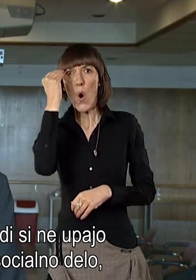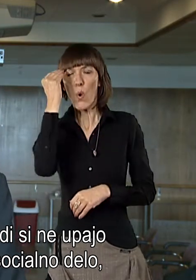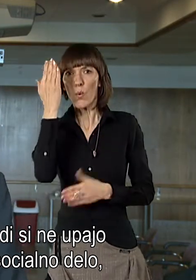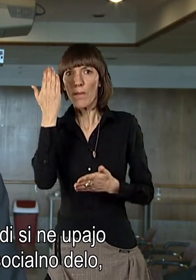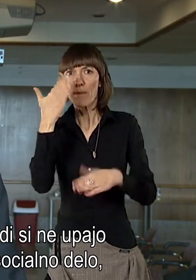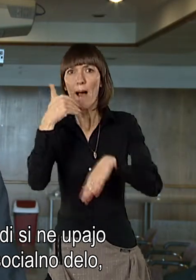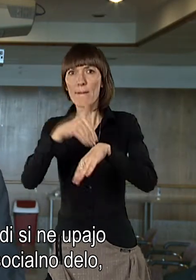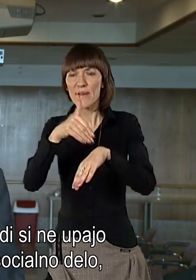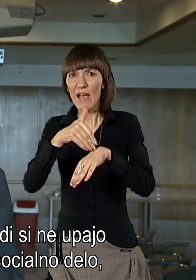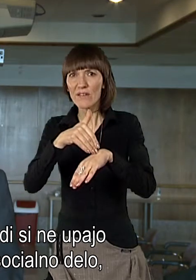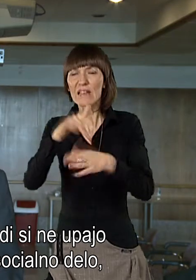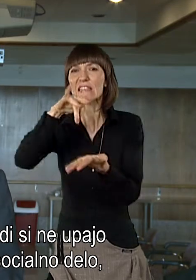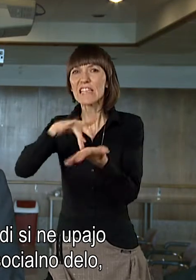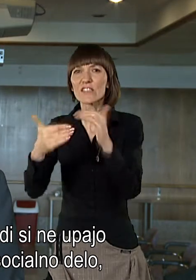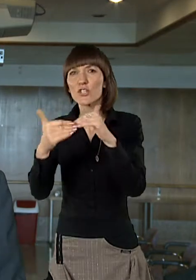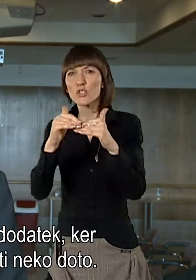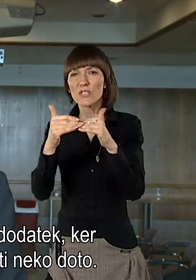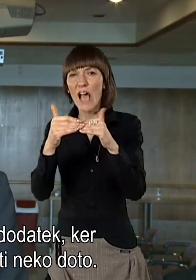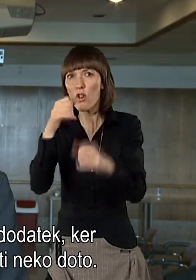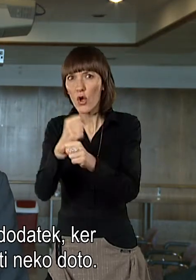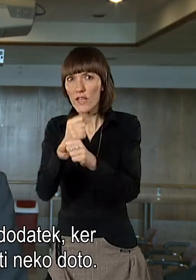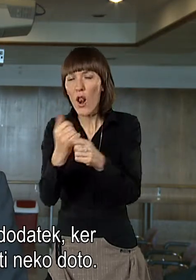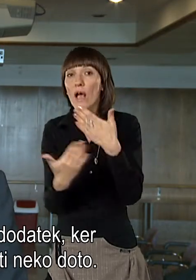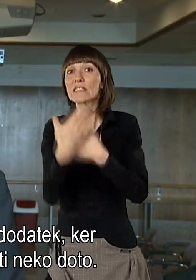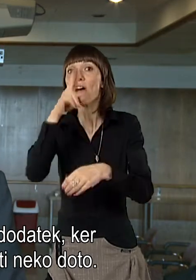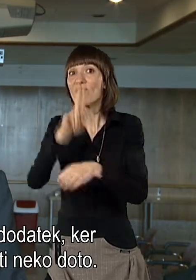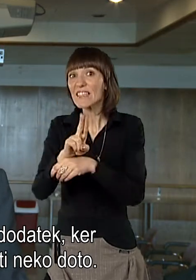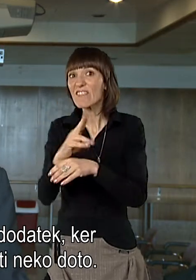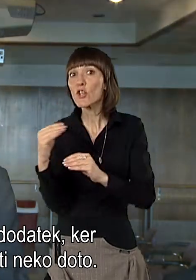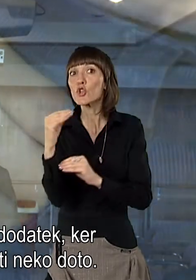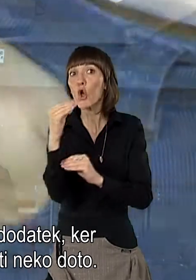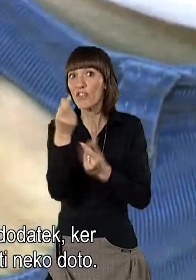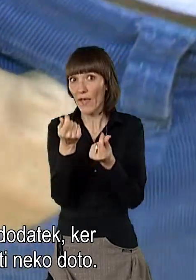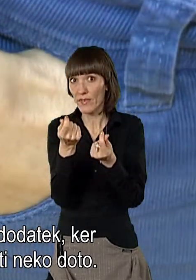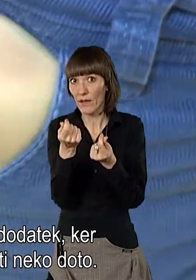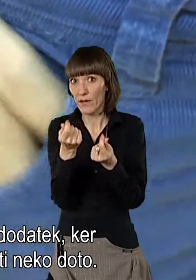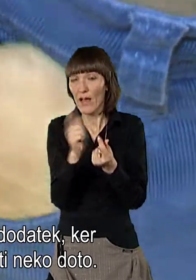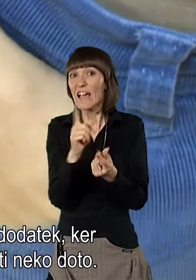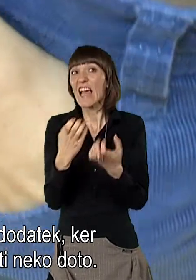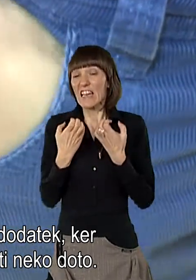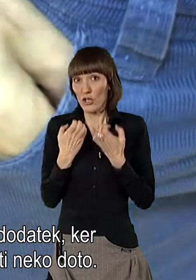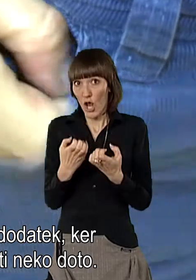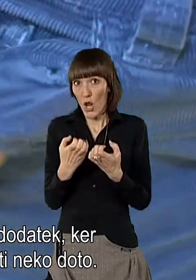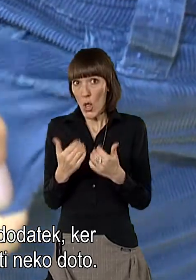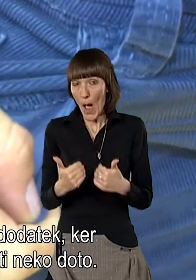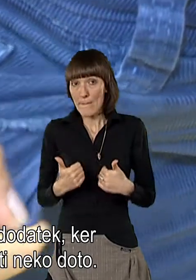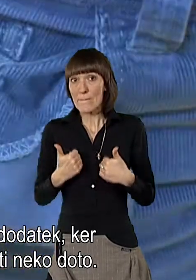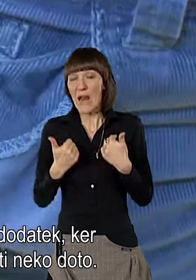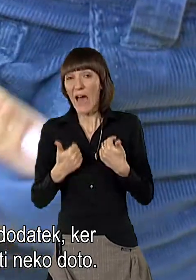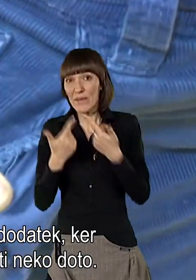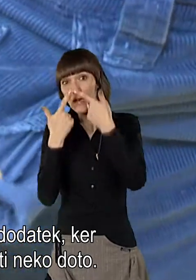prijaviti na Centra socijalna del, da bi si vzeli varstven dodatek. Zakaj? Ker želijo mladim zapustiti